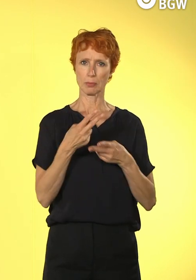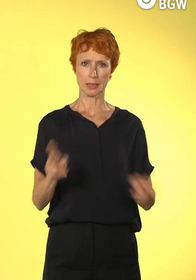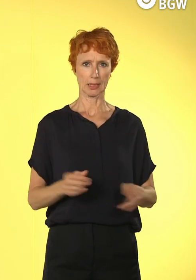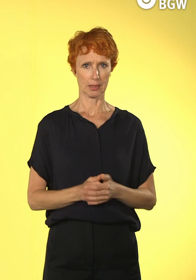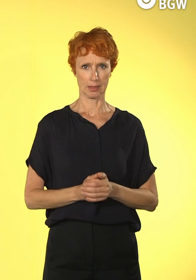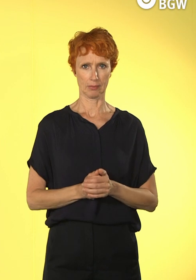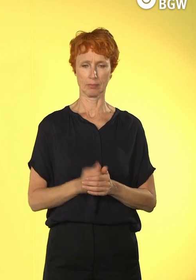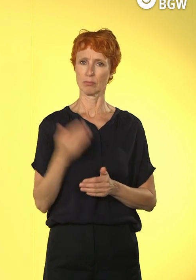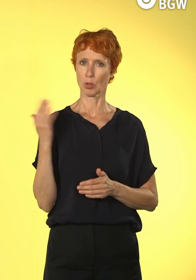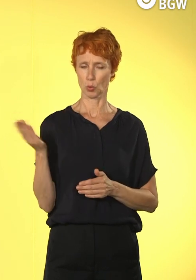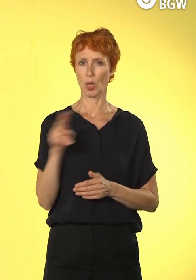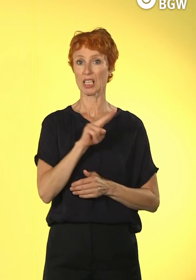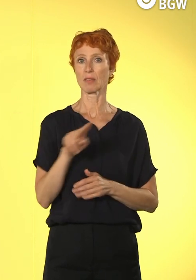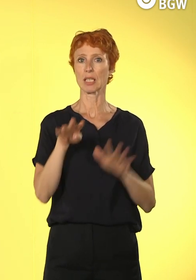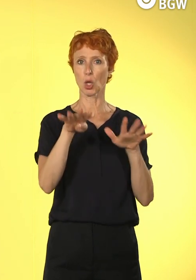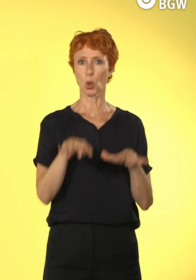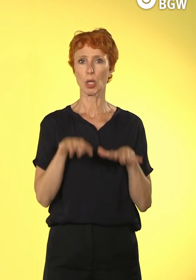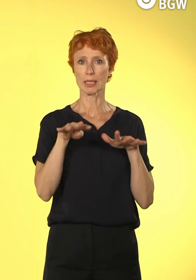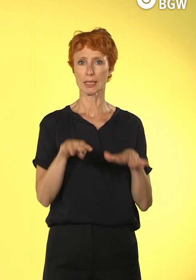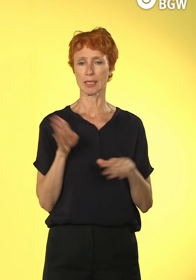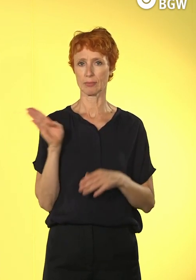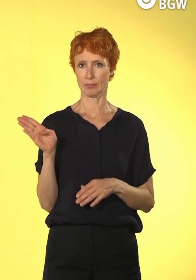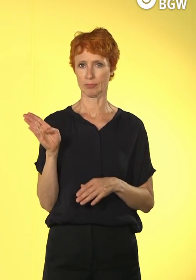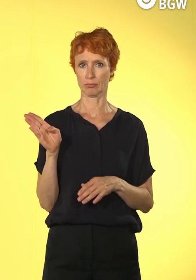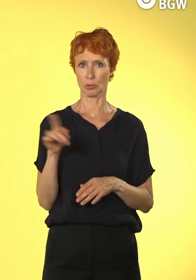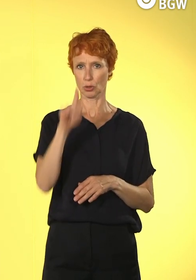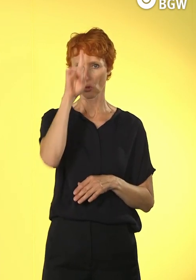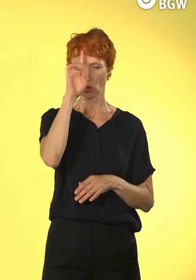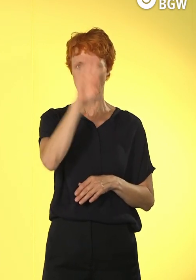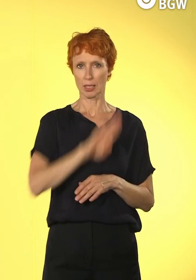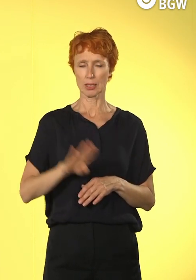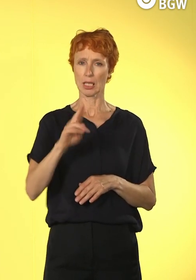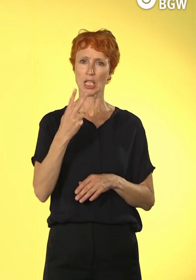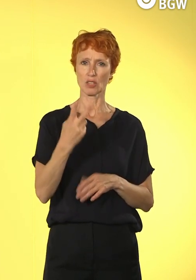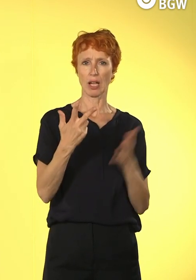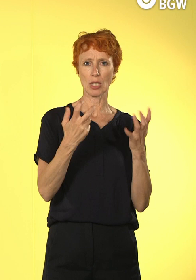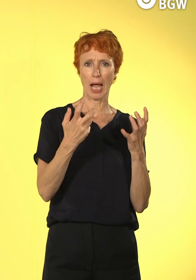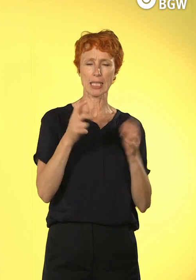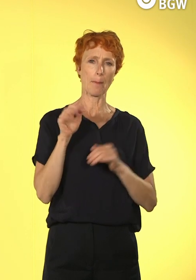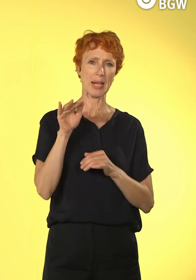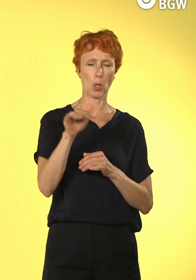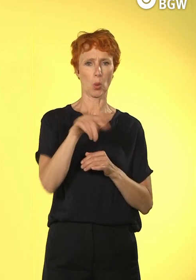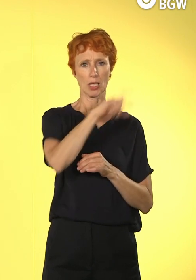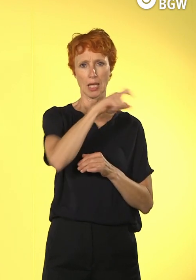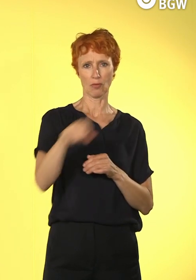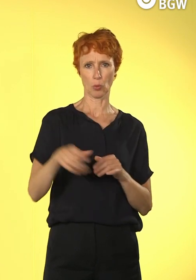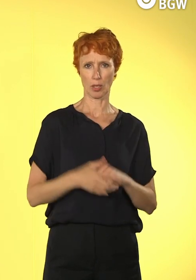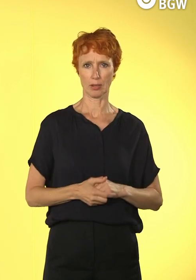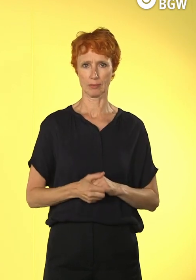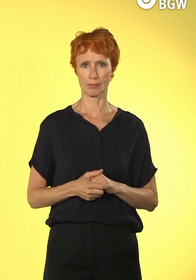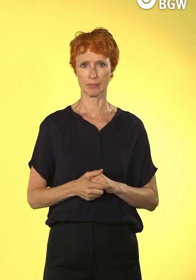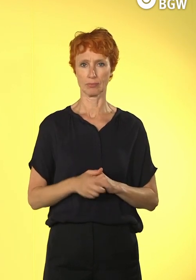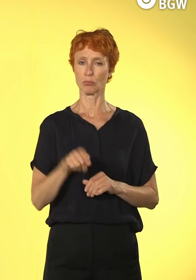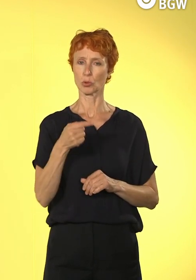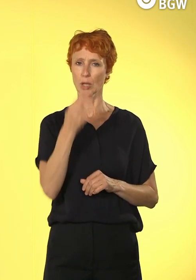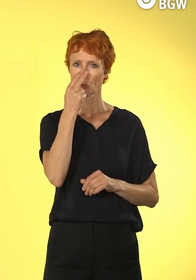nicht so lange her, in Deutschland etwas mehr als 82 Millionen Einwohnerinnen und Einwohner. Wenn man sich jetzt ein